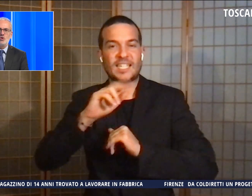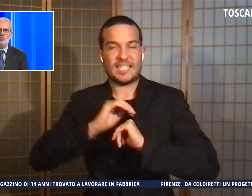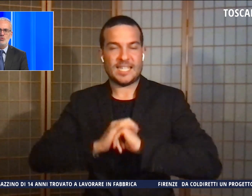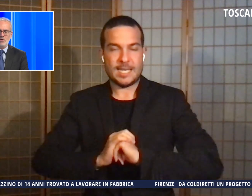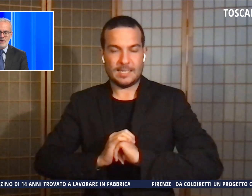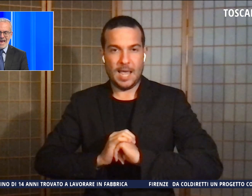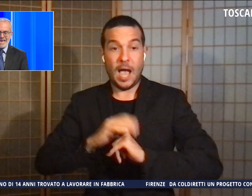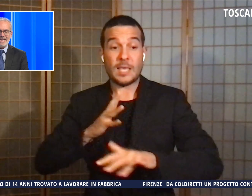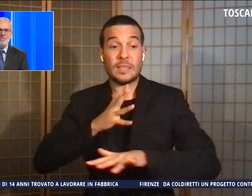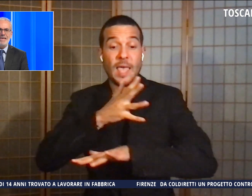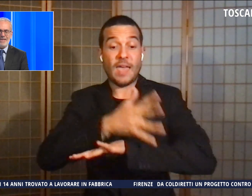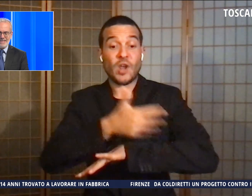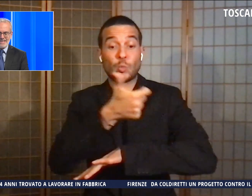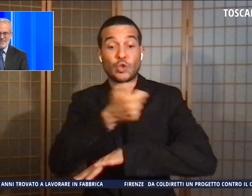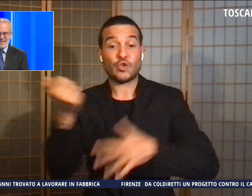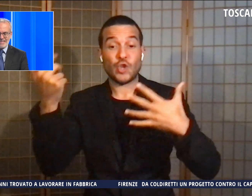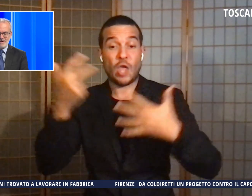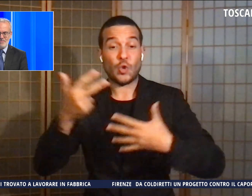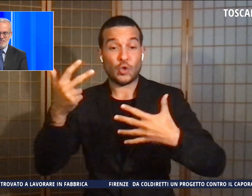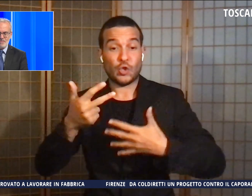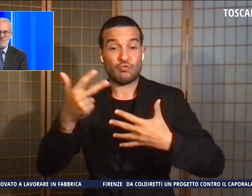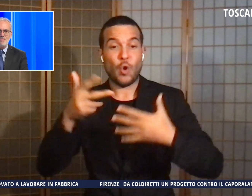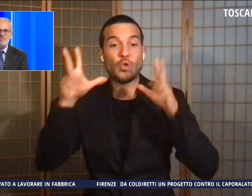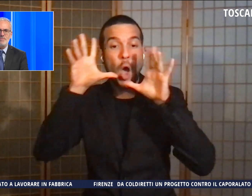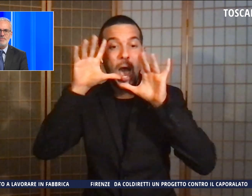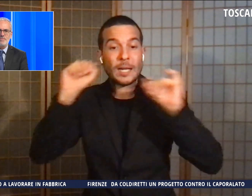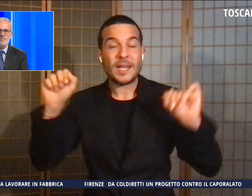118 e i carabinieri di Seravezza.